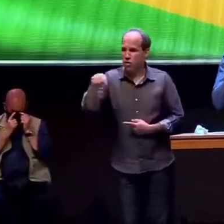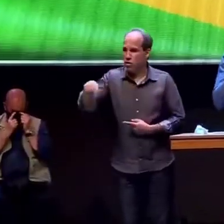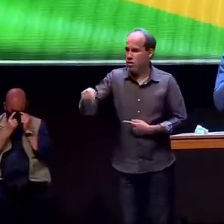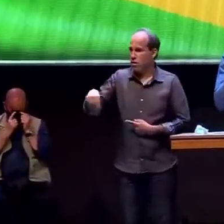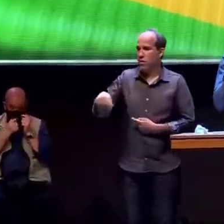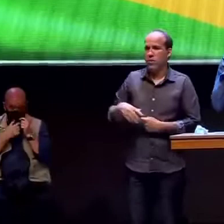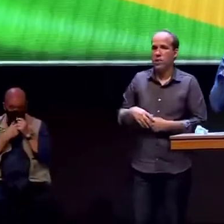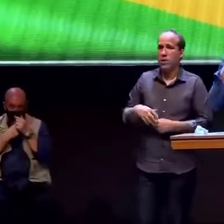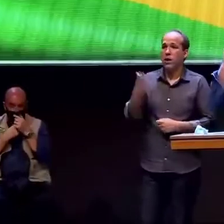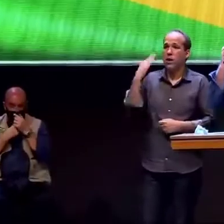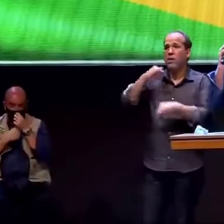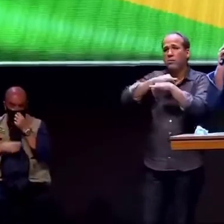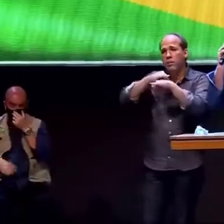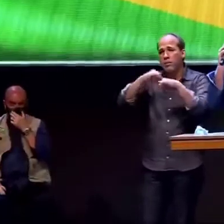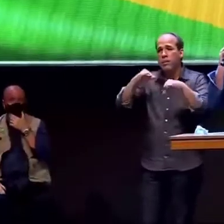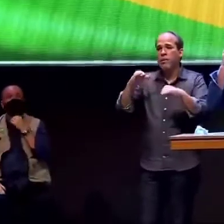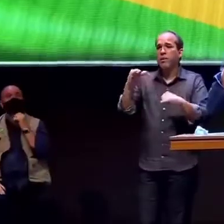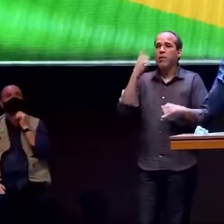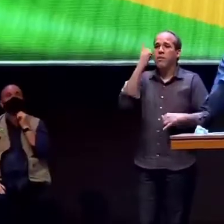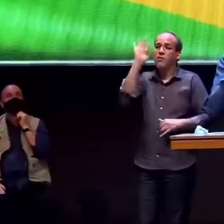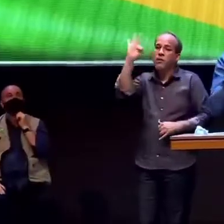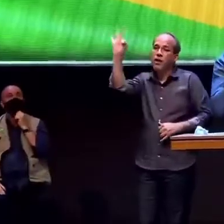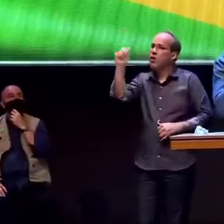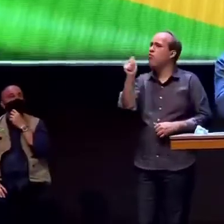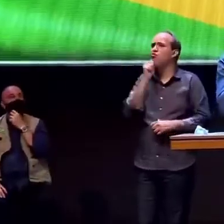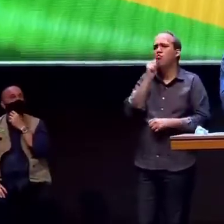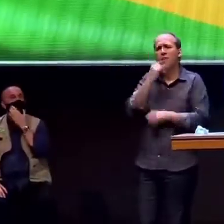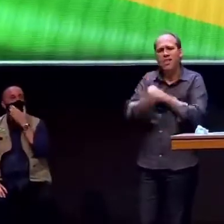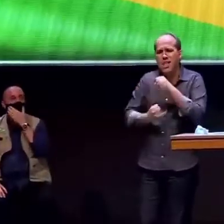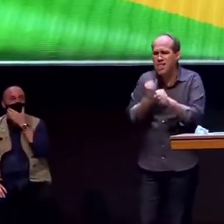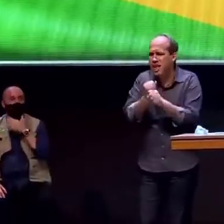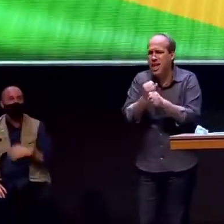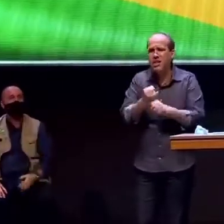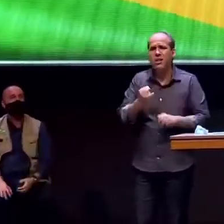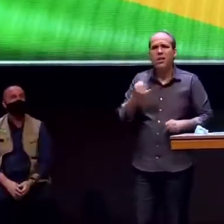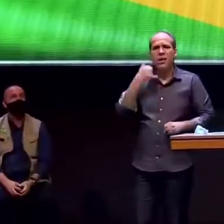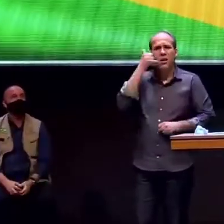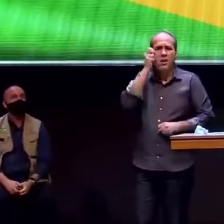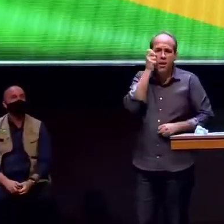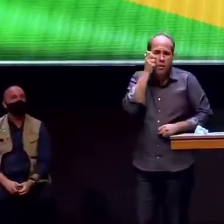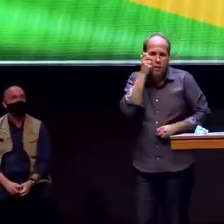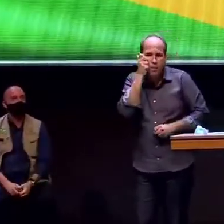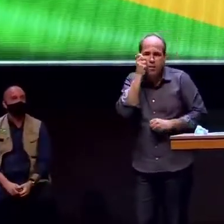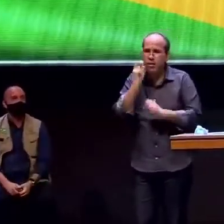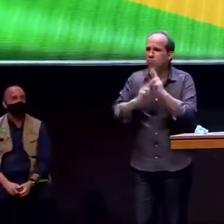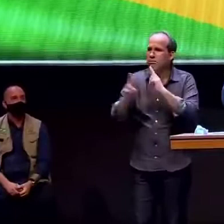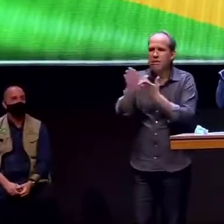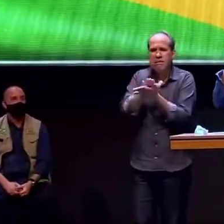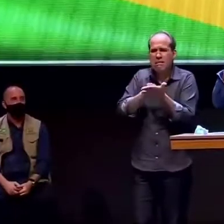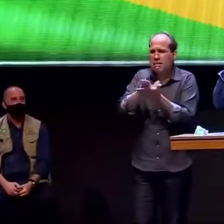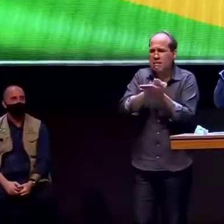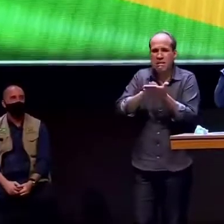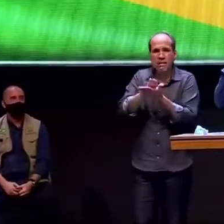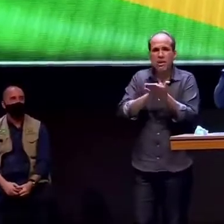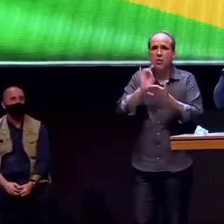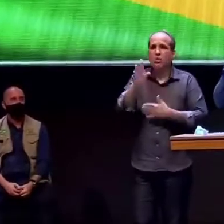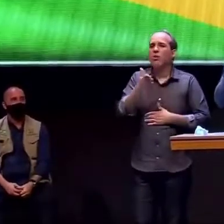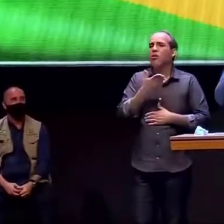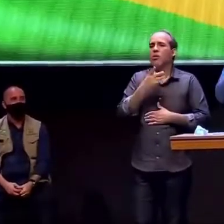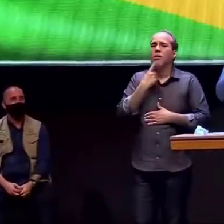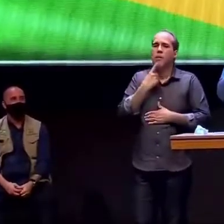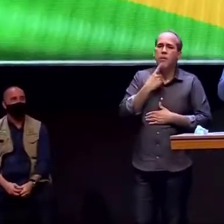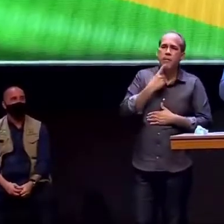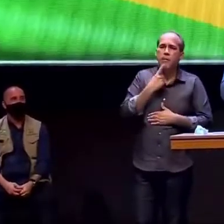estava fazendo campanha para a federal não tinha internet não tinha telefone celular tinha nada era no no